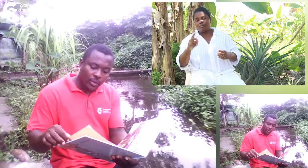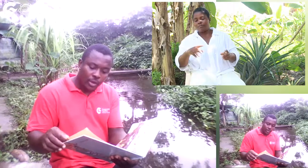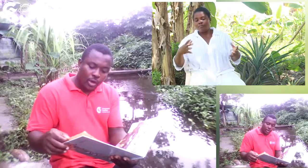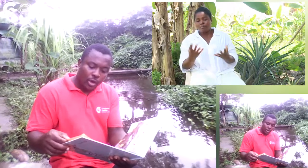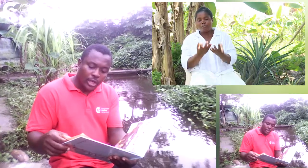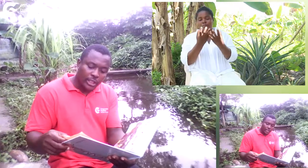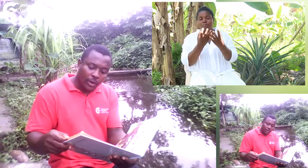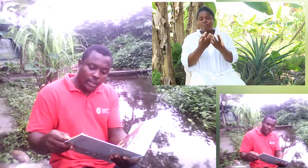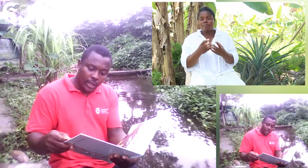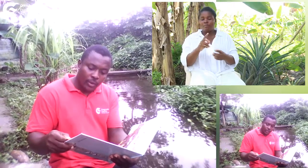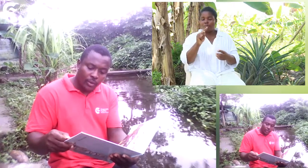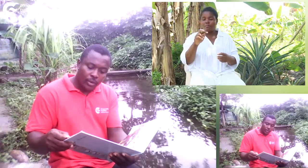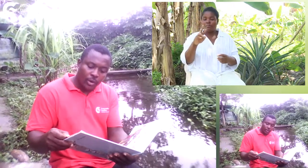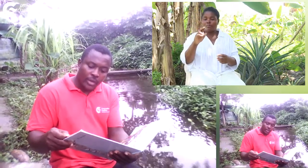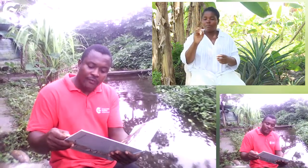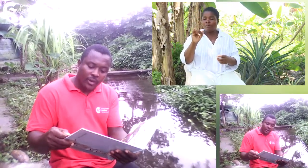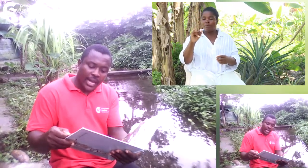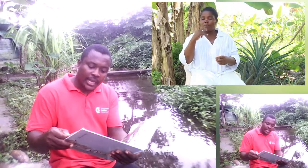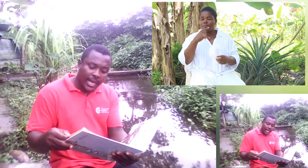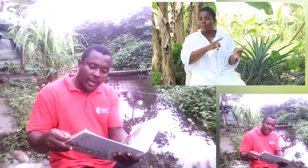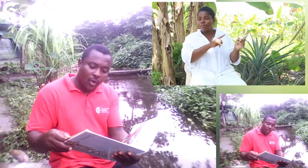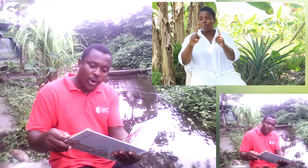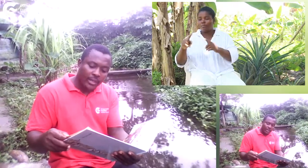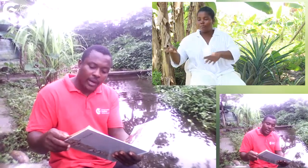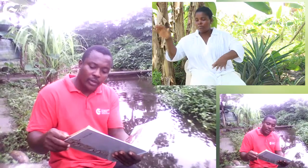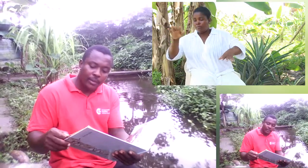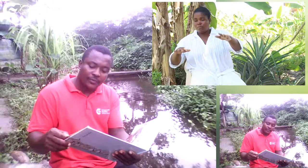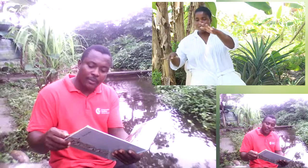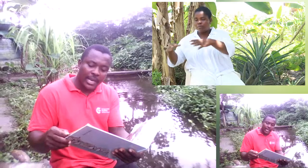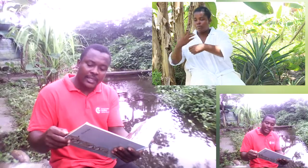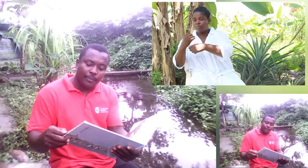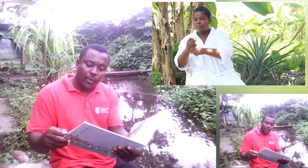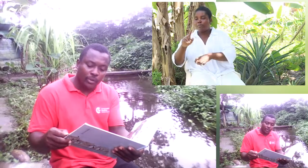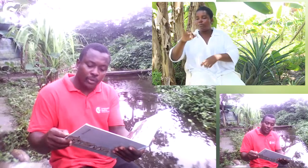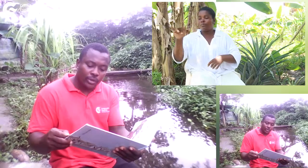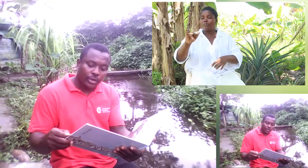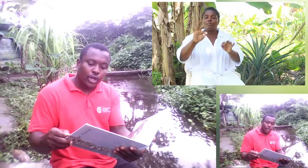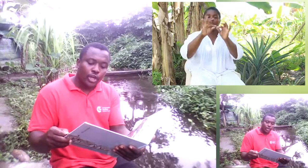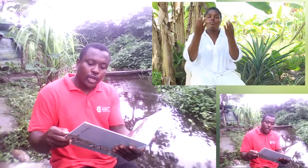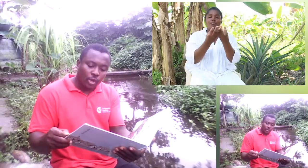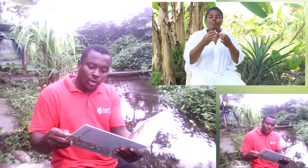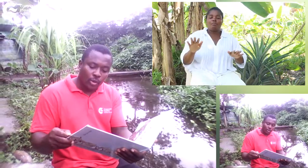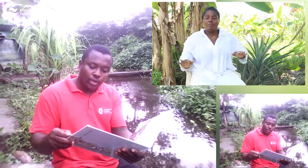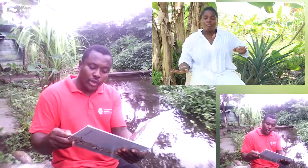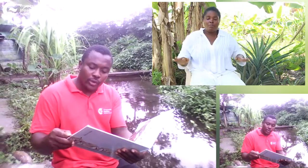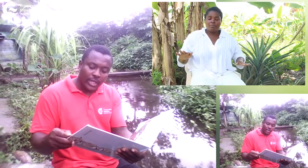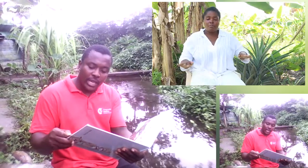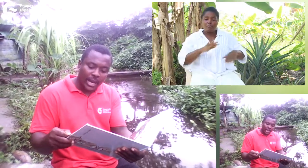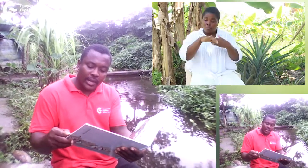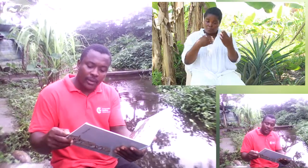Roy y Silo lo llevaron a nadar como hacían las demás familias de pingüinos. Y todos los niños que iban a